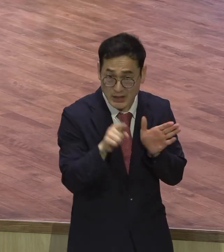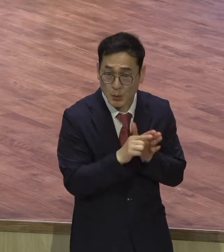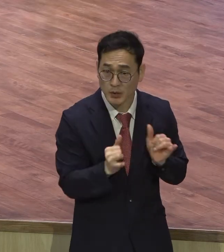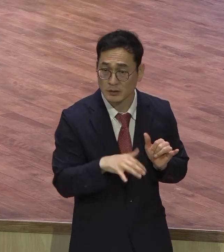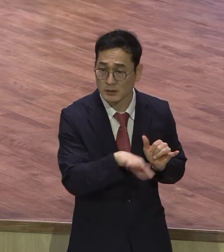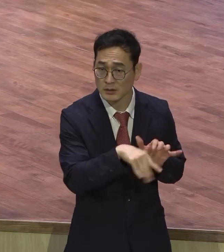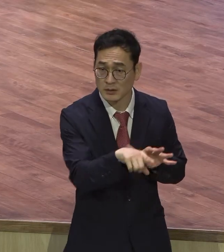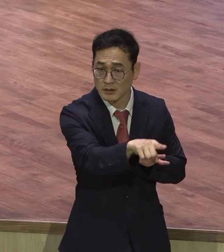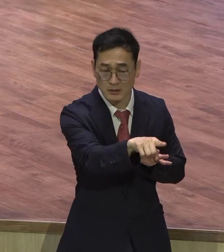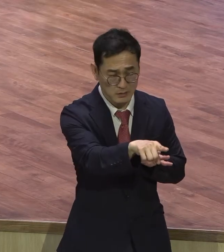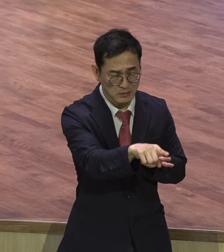대명사